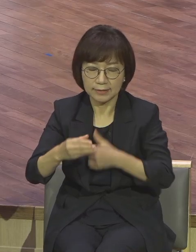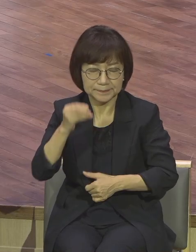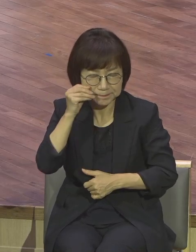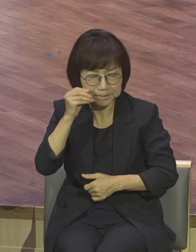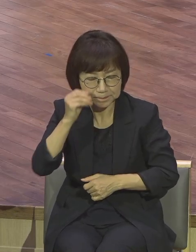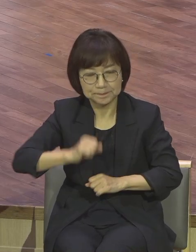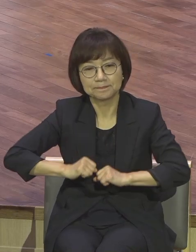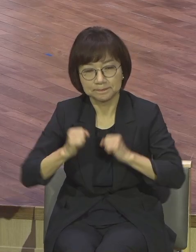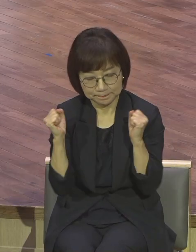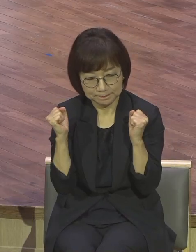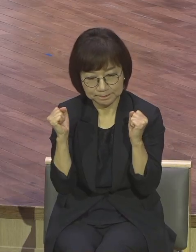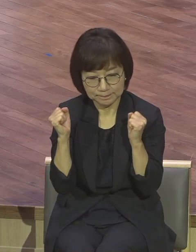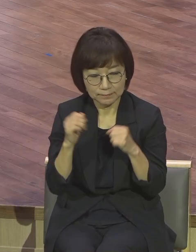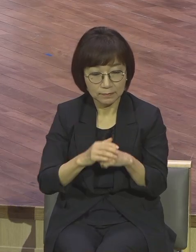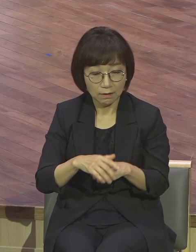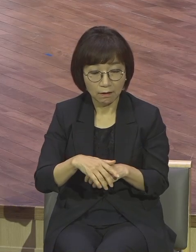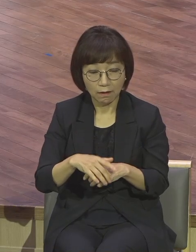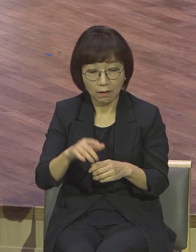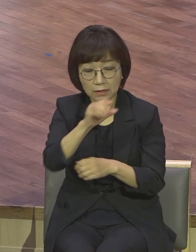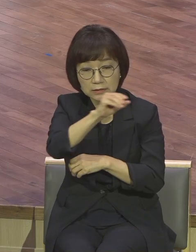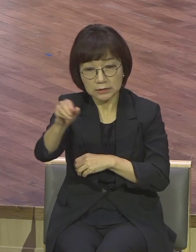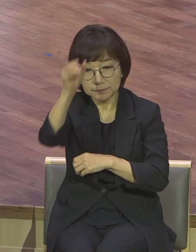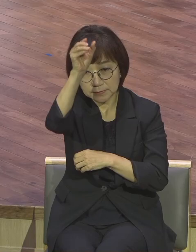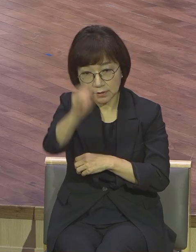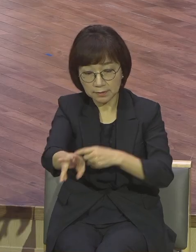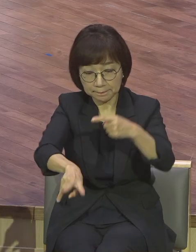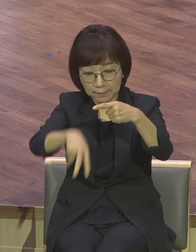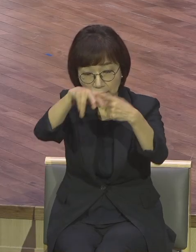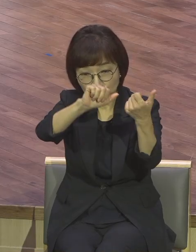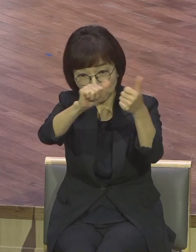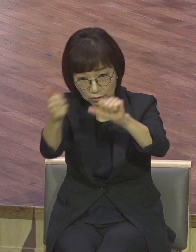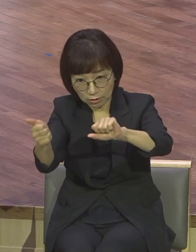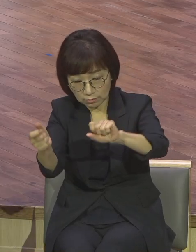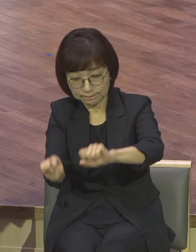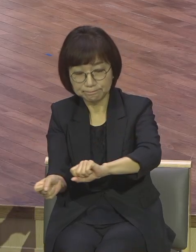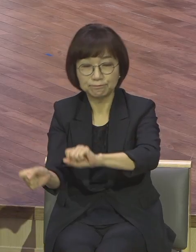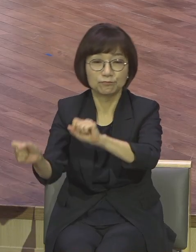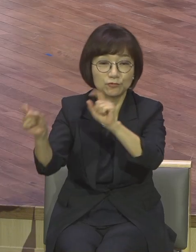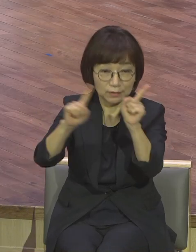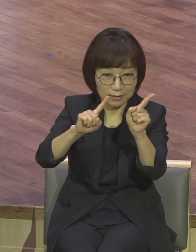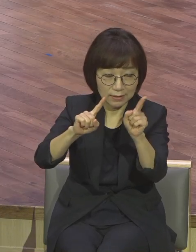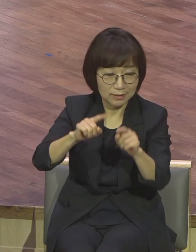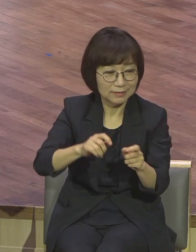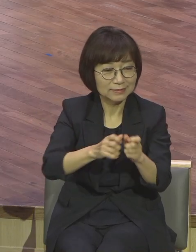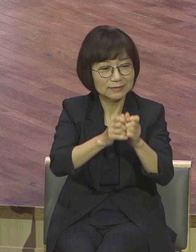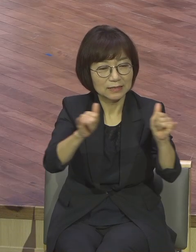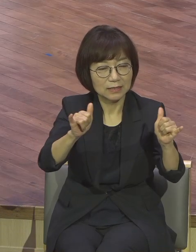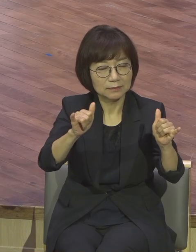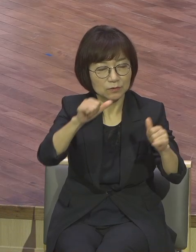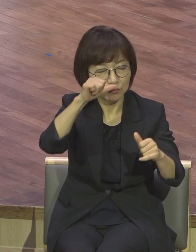우리를 죄와 저주해서 살리고 영원토록 즐거워할 그러한 포금이 완성되기 때문에